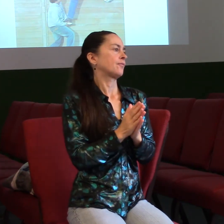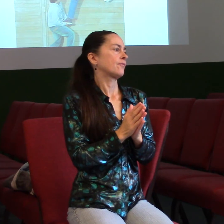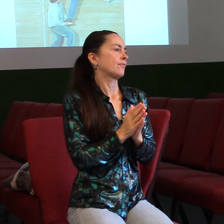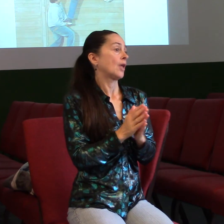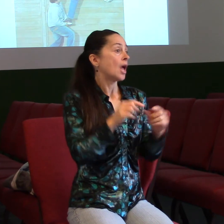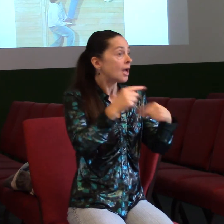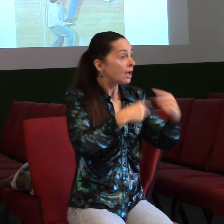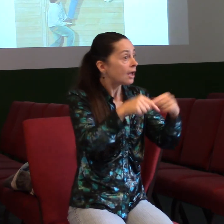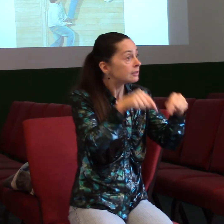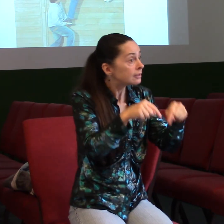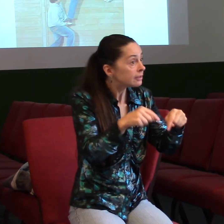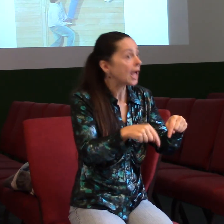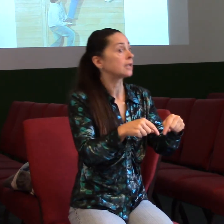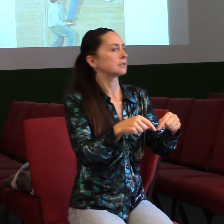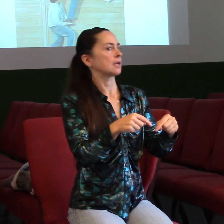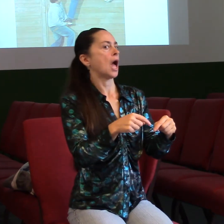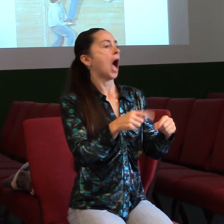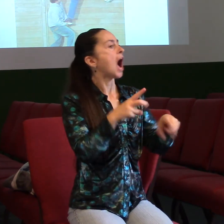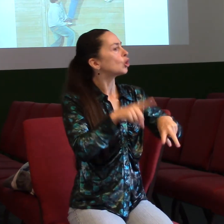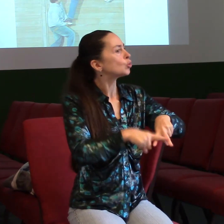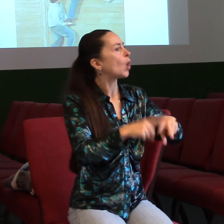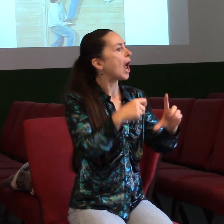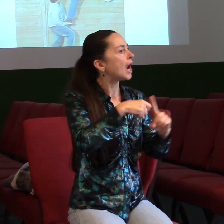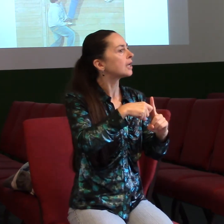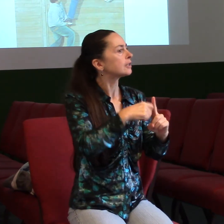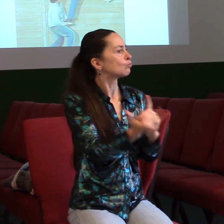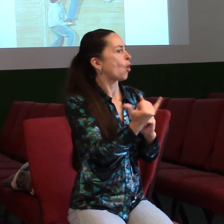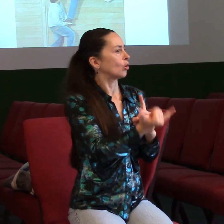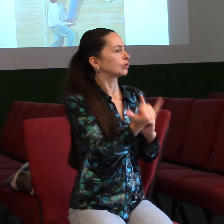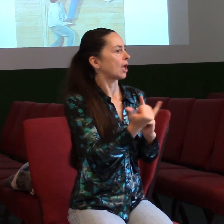najít odpověď Biblii. Jenom se o to musíme snažit. A já bych vám dneska rád pomohu.